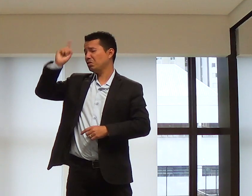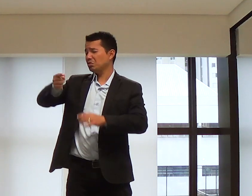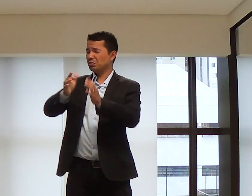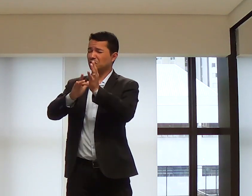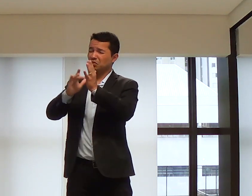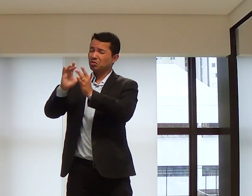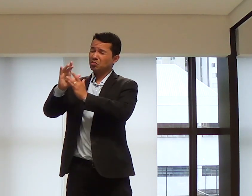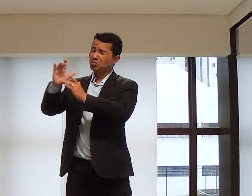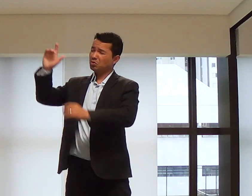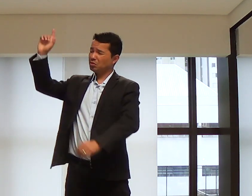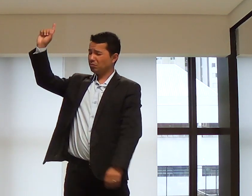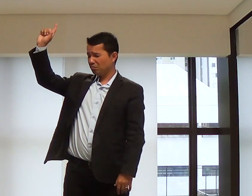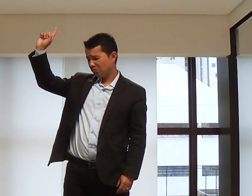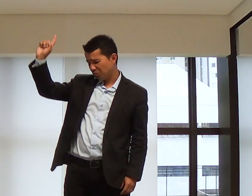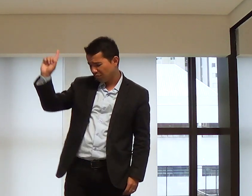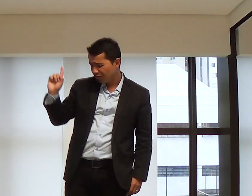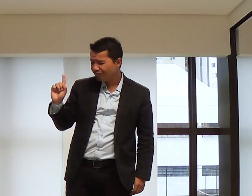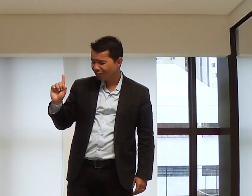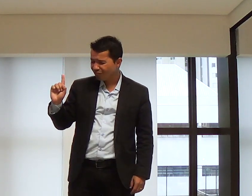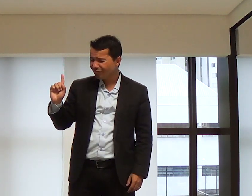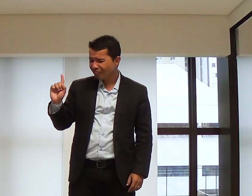Porque o Senhor mandou Jesus aqui.